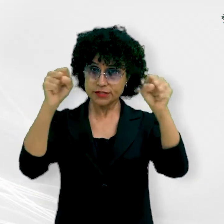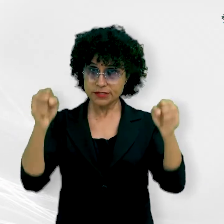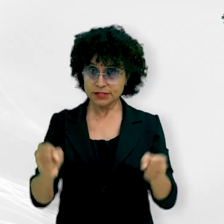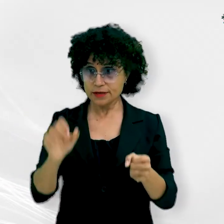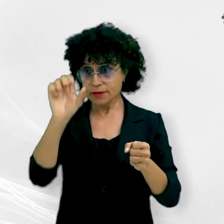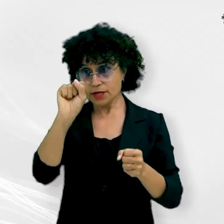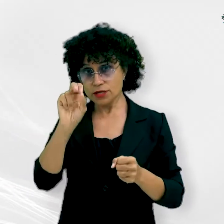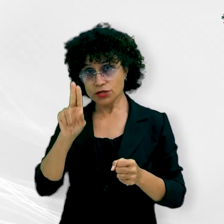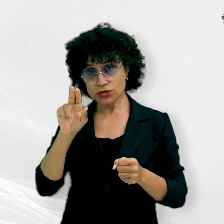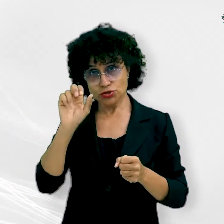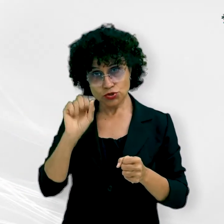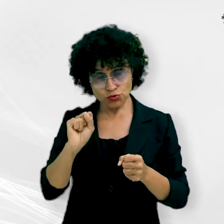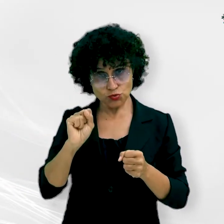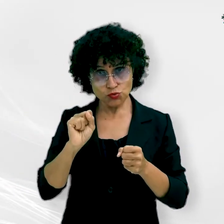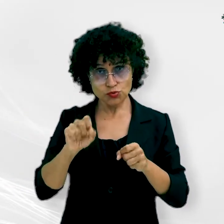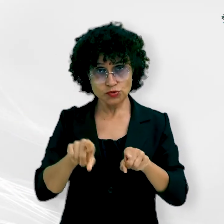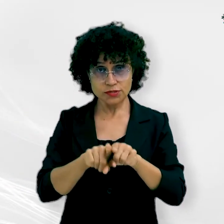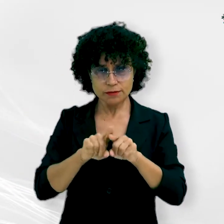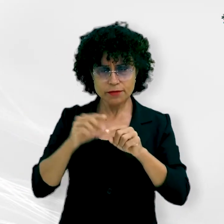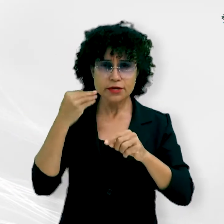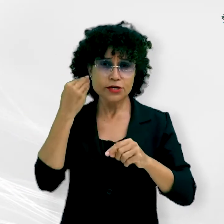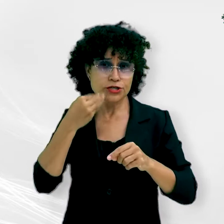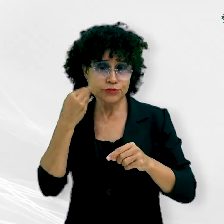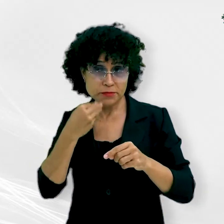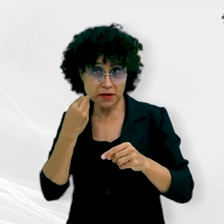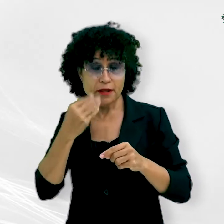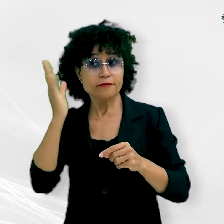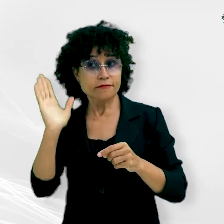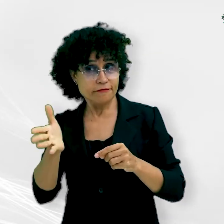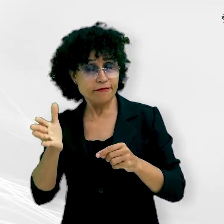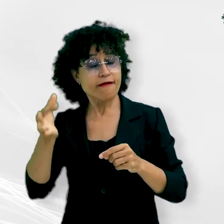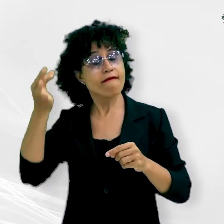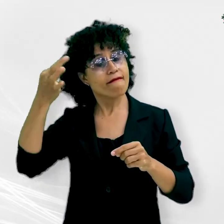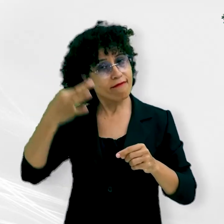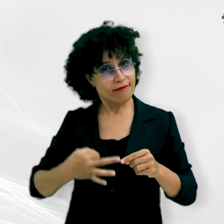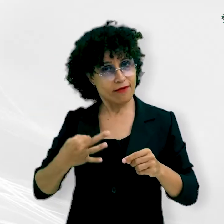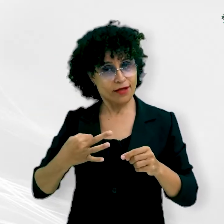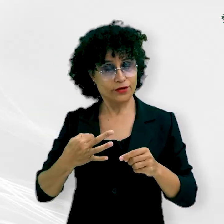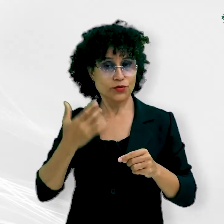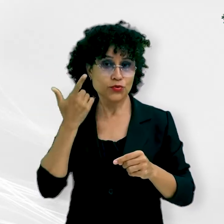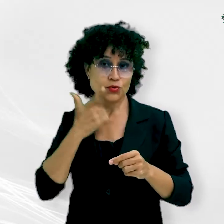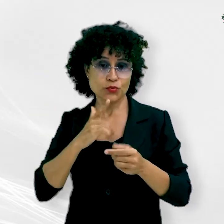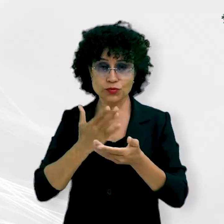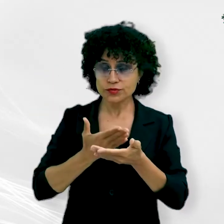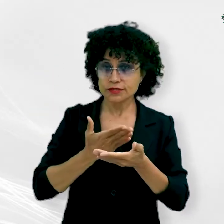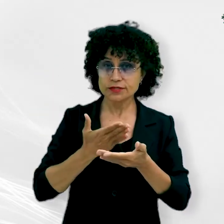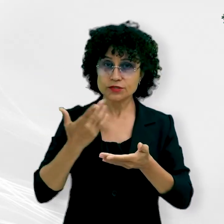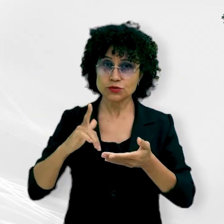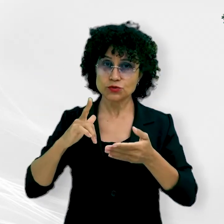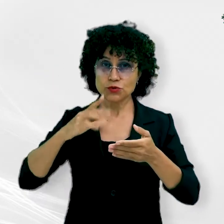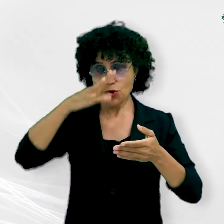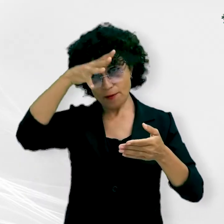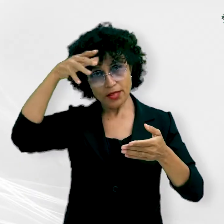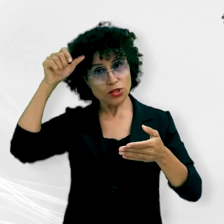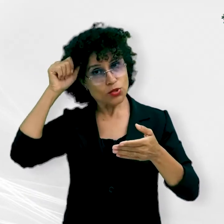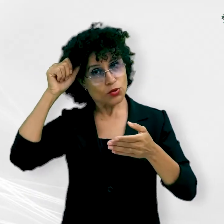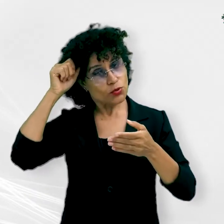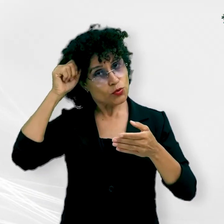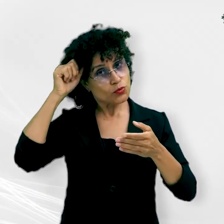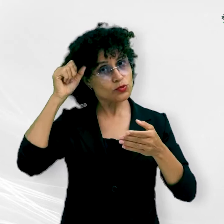ao sistema de regulação do SUS e estudando experiências que deram certo. No caso de Mato Grosso, o modelo a ser seguido é o do Estado de